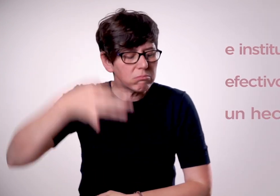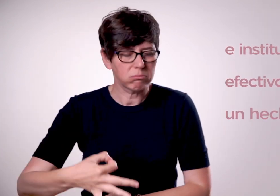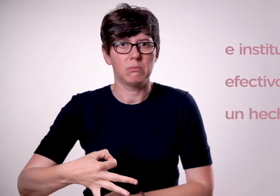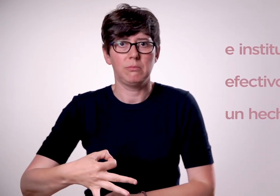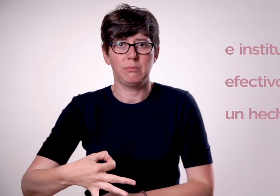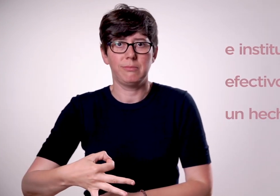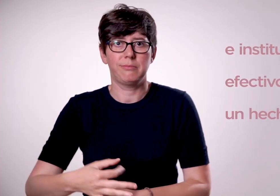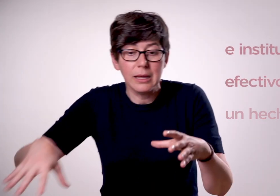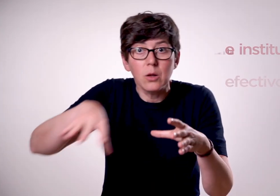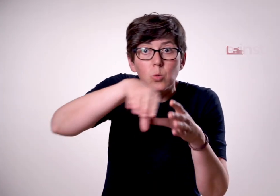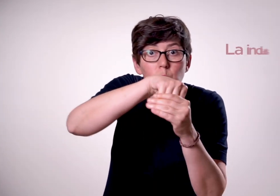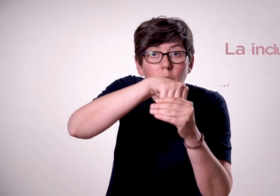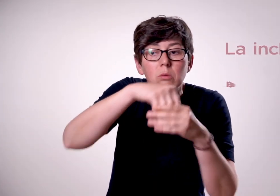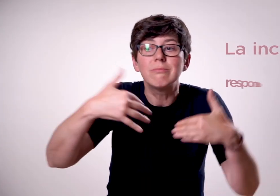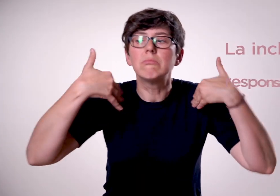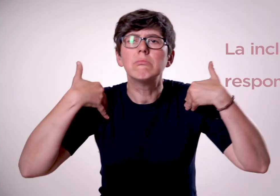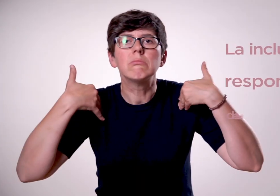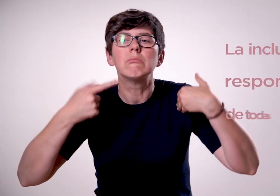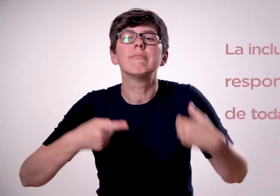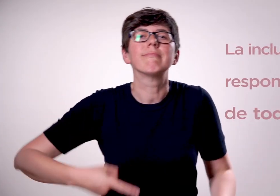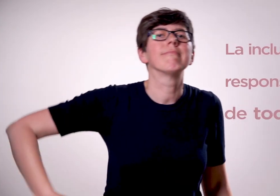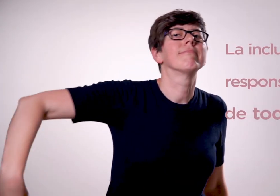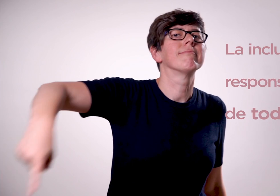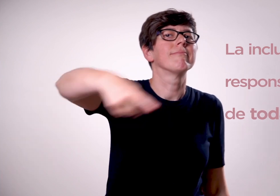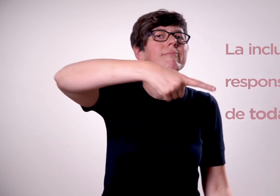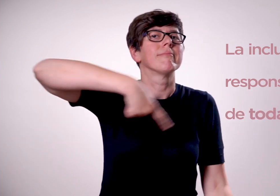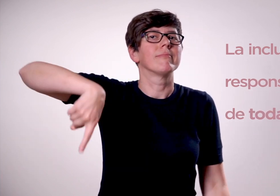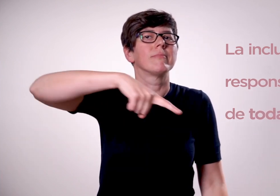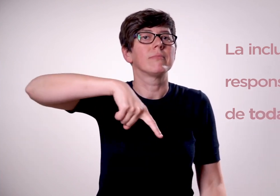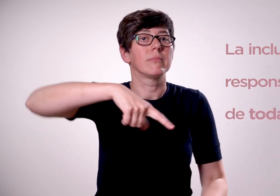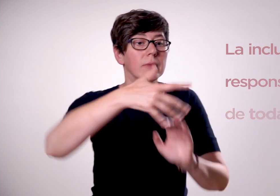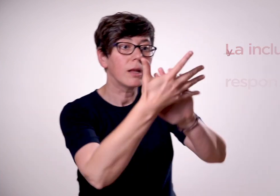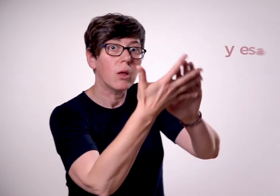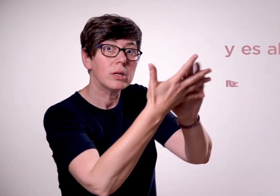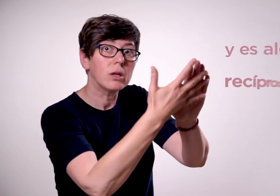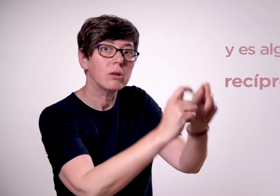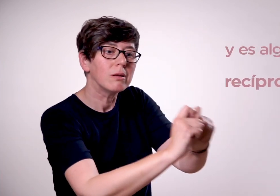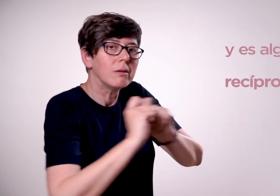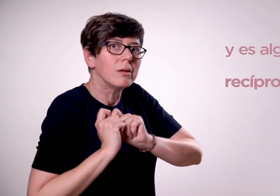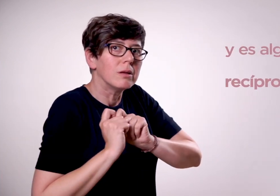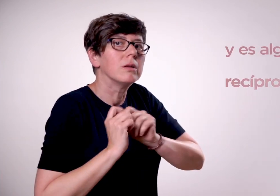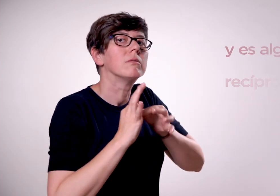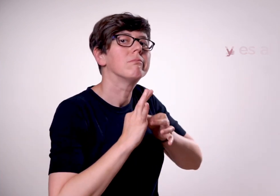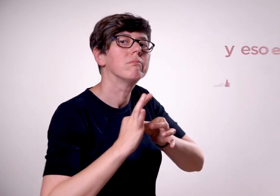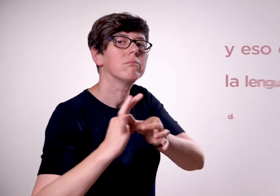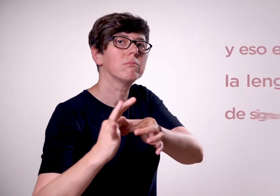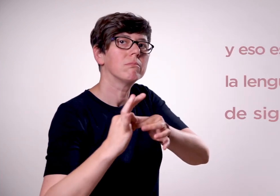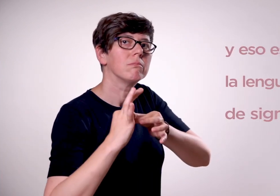sea un hecho. La inclusión es responsabilidad de todas y es algo recíproco. Y eso es la lengua de